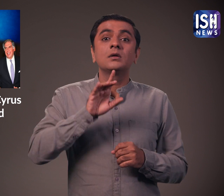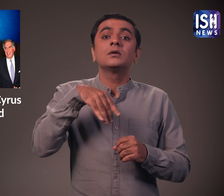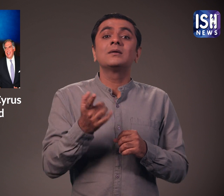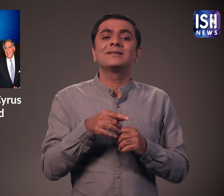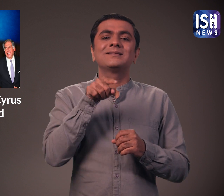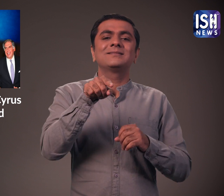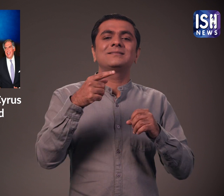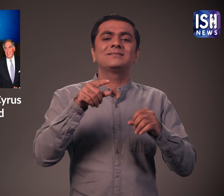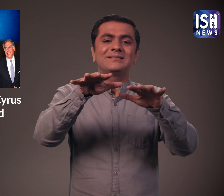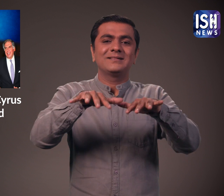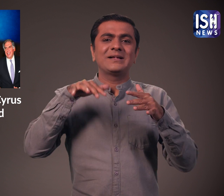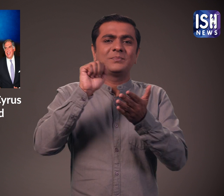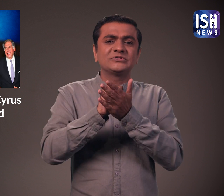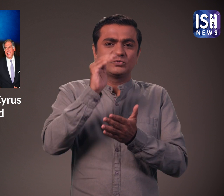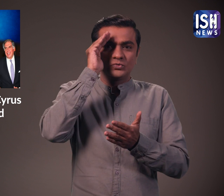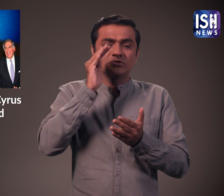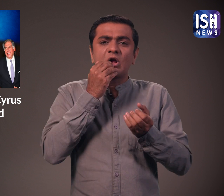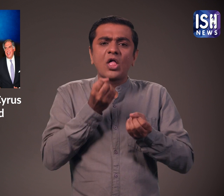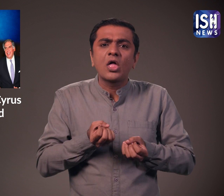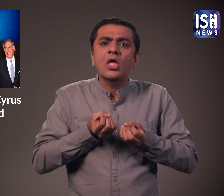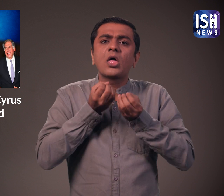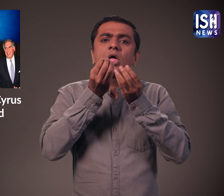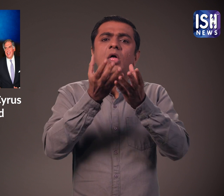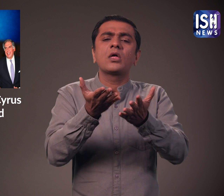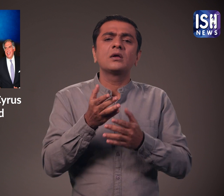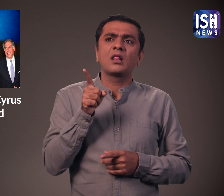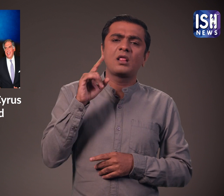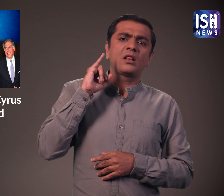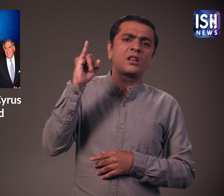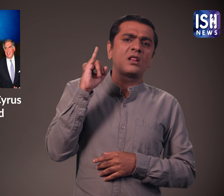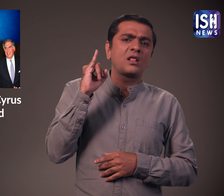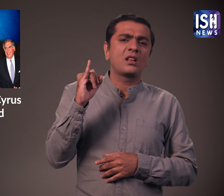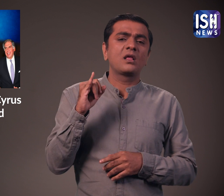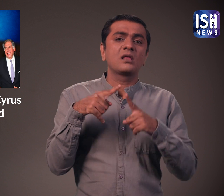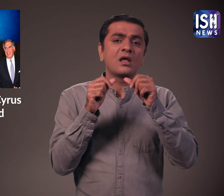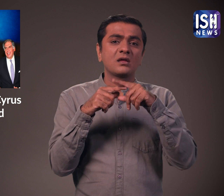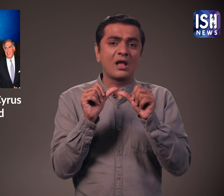उन्होंने प्रेस में टाटा समुओ के बोर्ट सदस्यों के खिलाफ भी बात की।